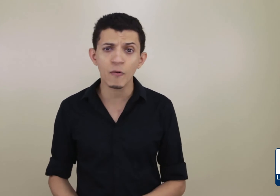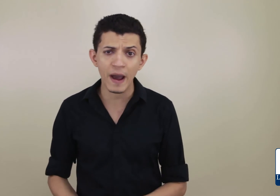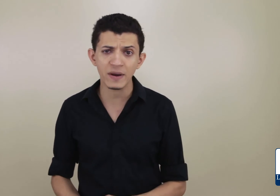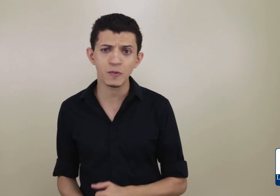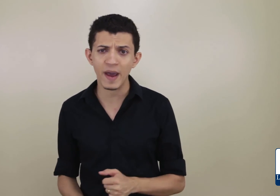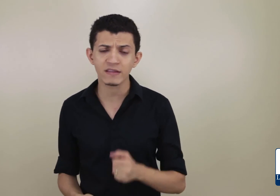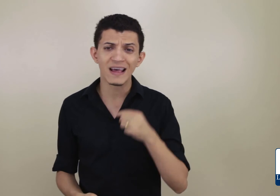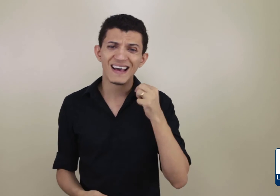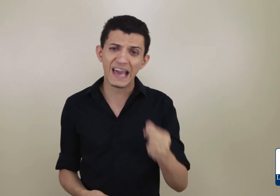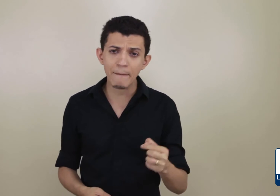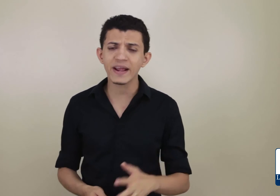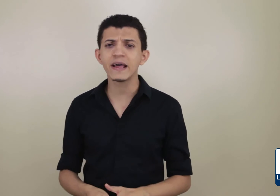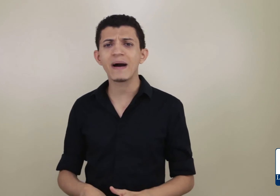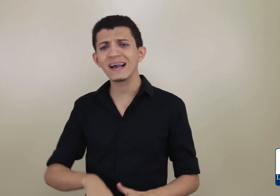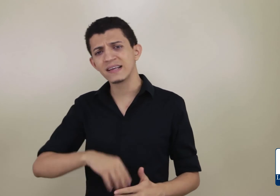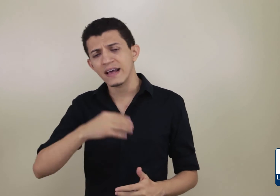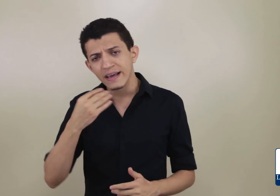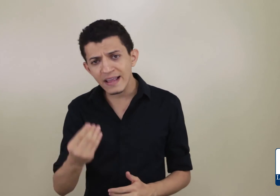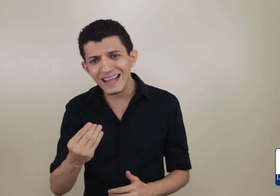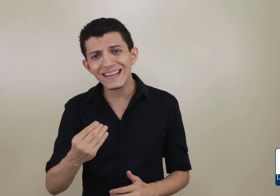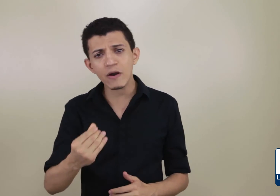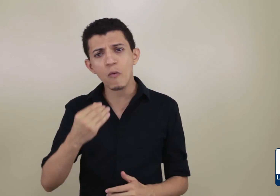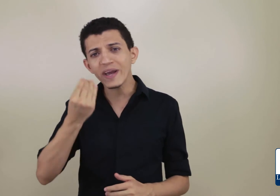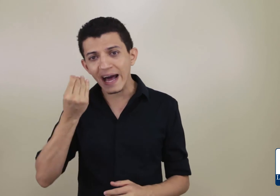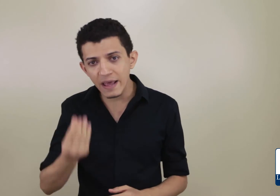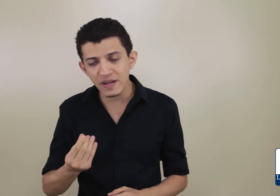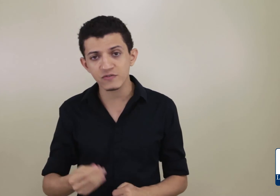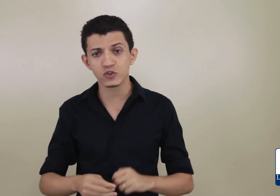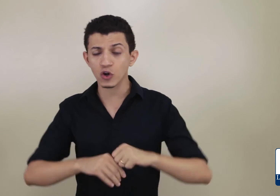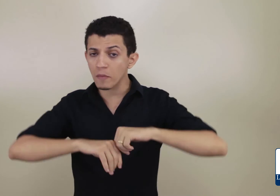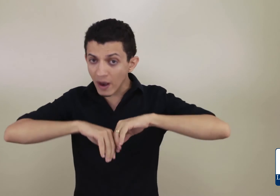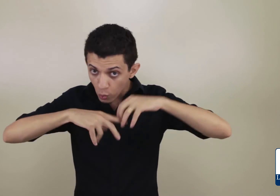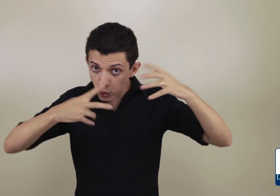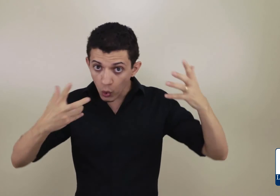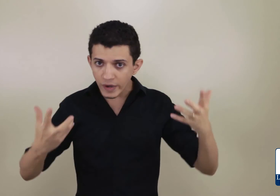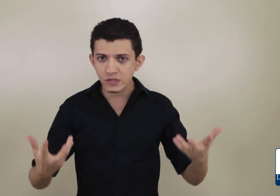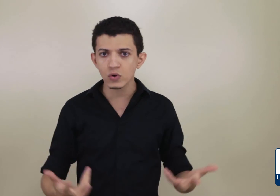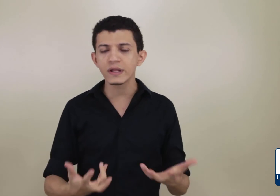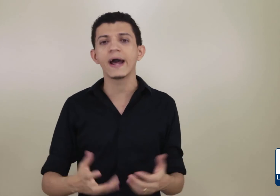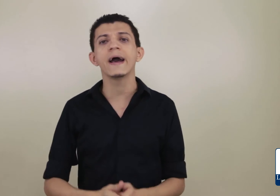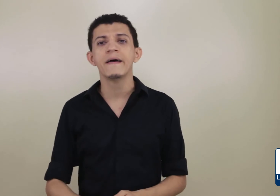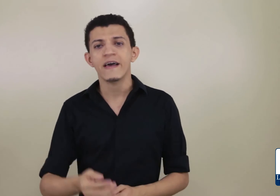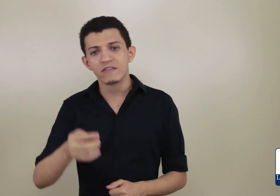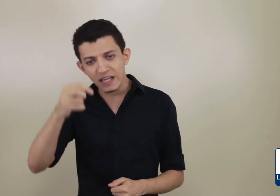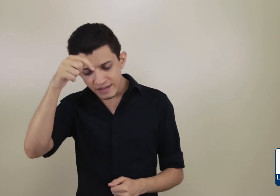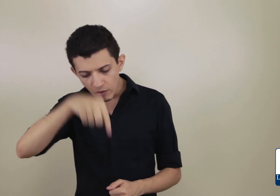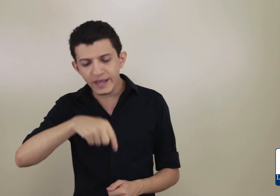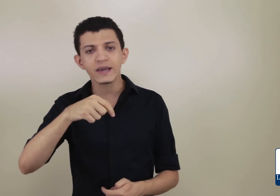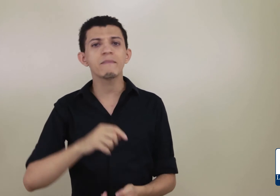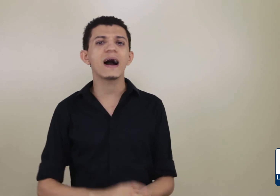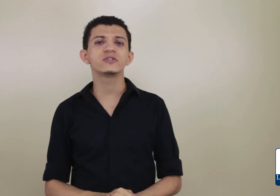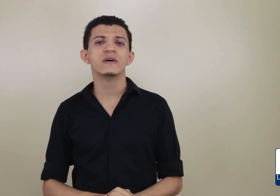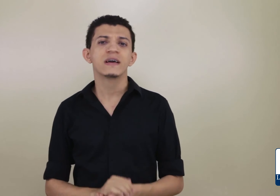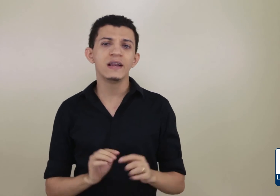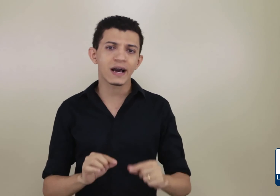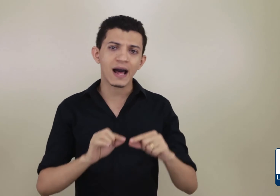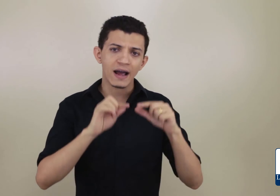acompanhar mais de perto, quer aprender mais, quer entender como que a Libras funciona, como que a cultura sua é, você tem um link aqui embaixo. Clica lá,